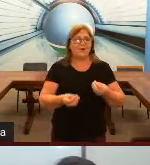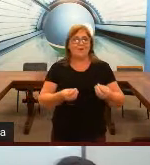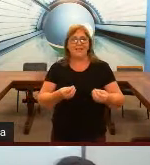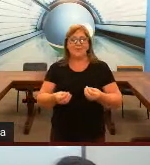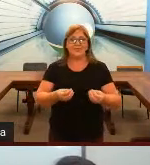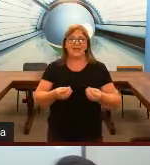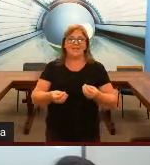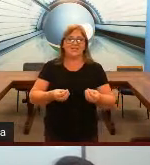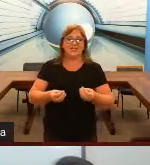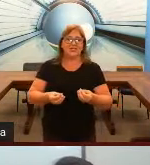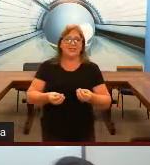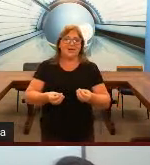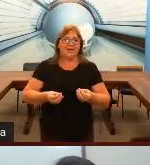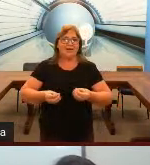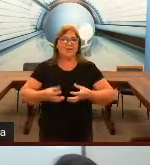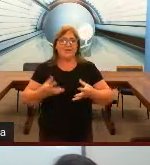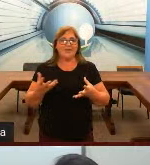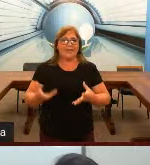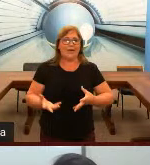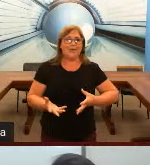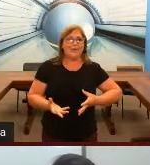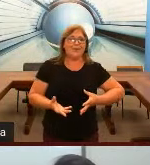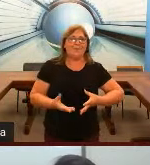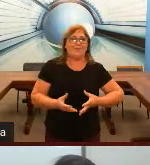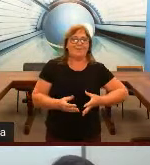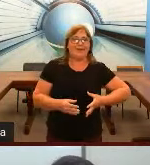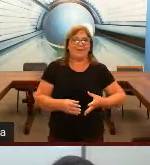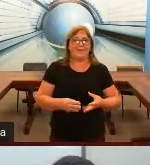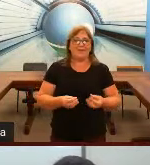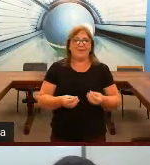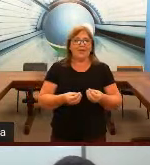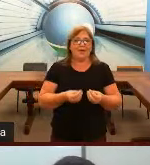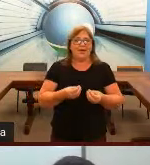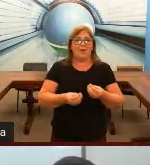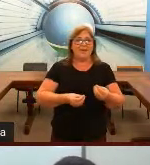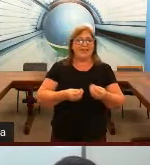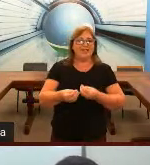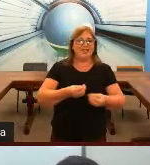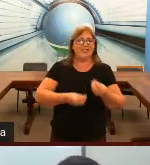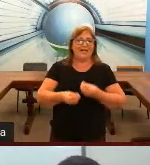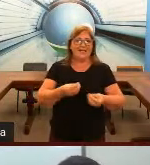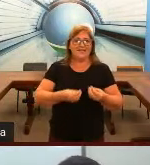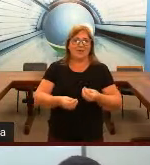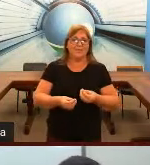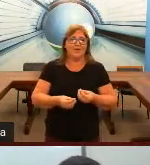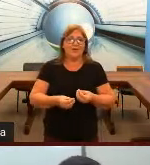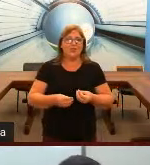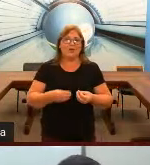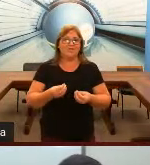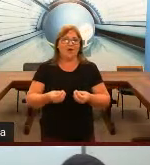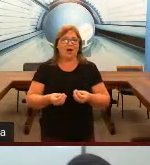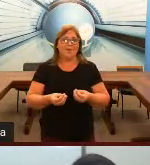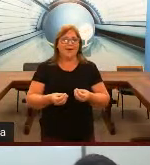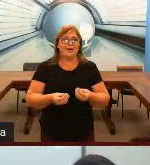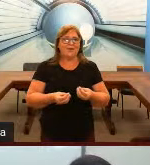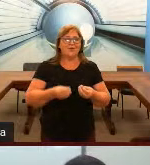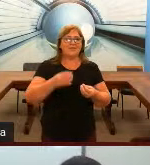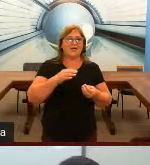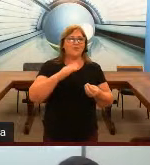informações que às vezes a gente não entendeu então é uma maneira de interação de uma forma usando